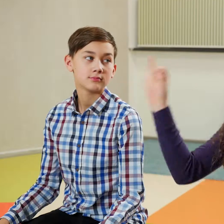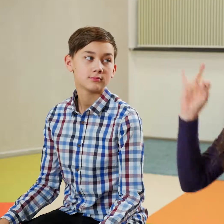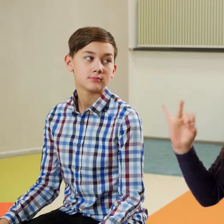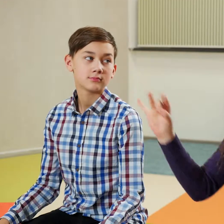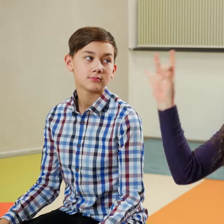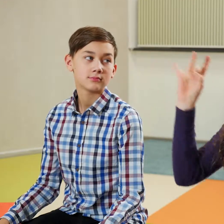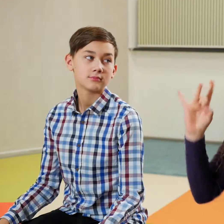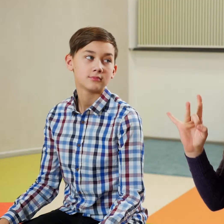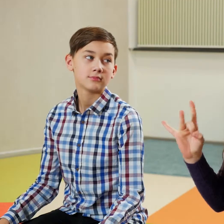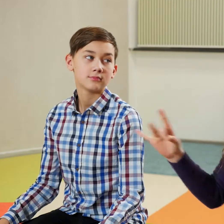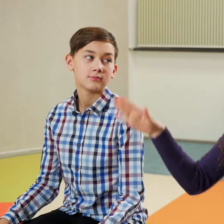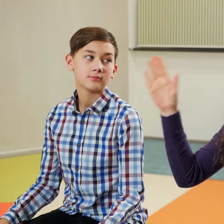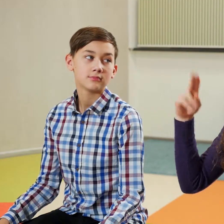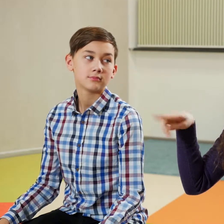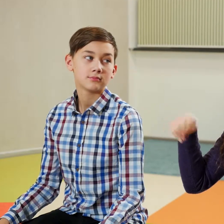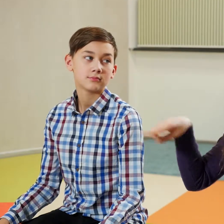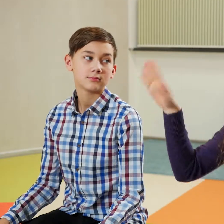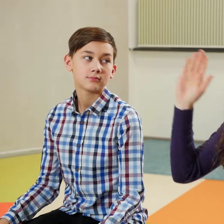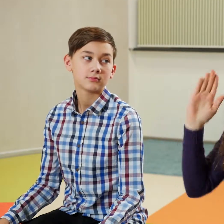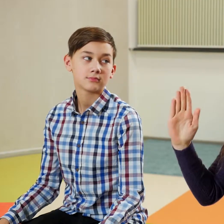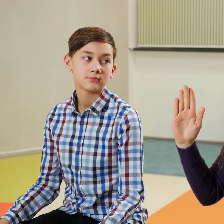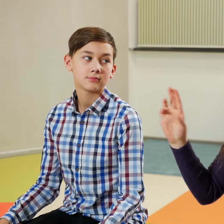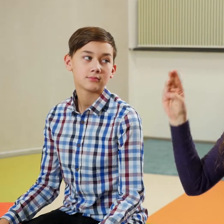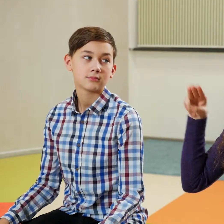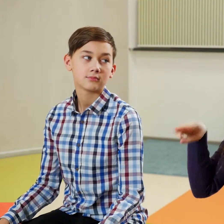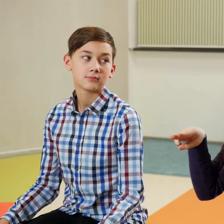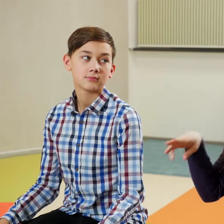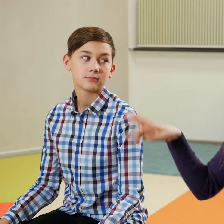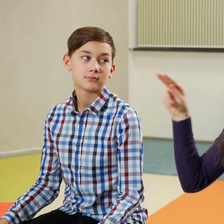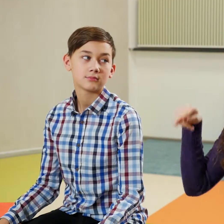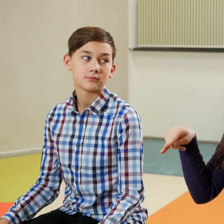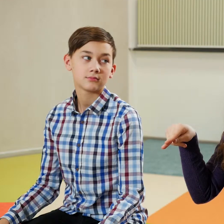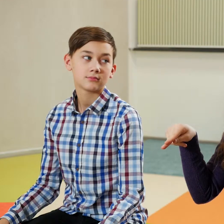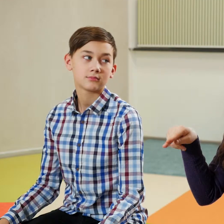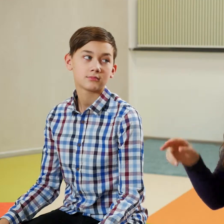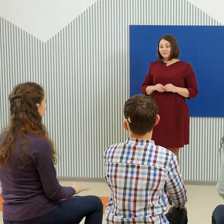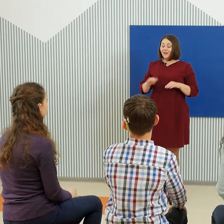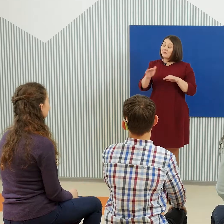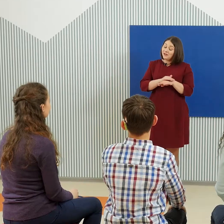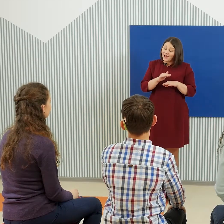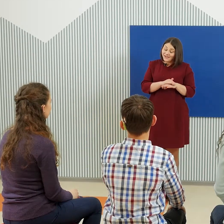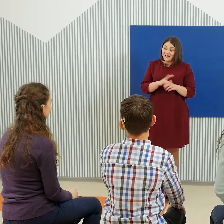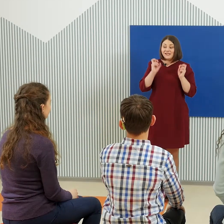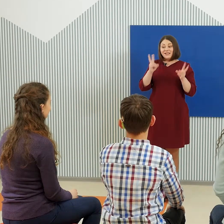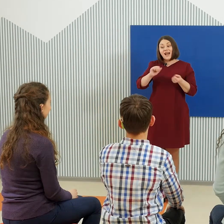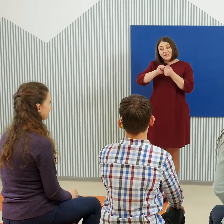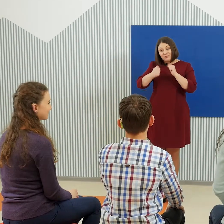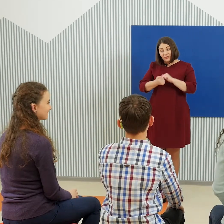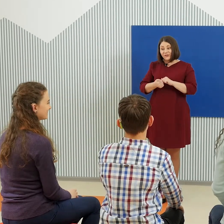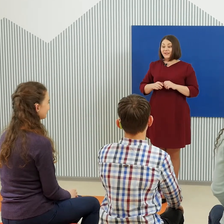Именительный, родительный, дательный, винительный, творительный, предложный. Молодец! Как запомнила?